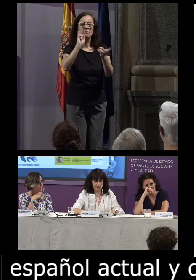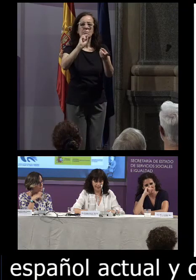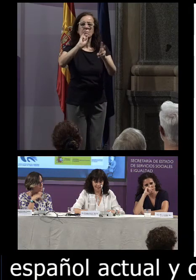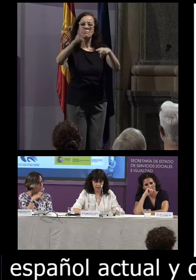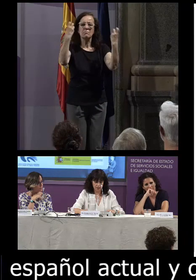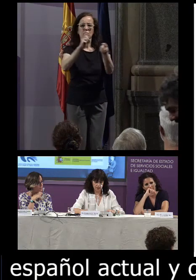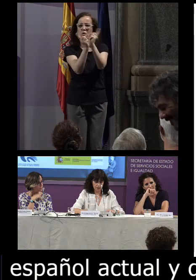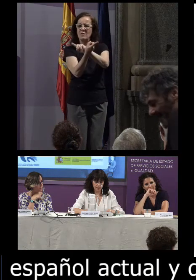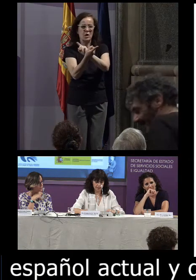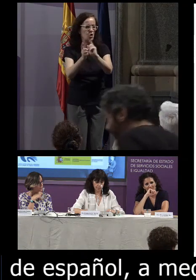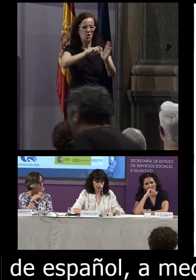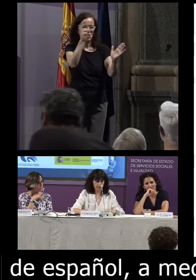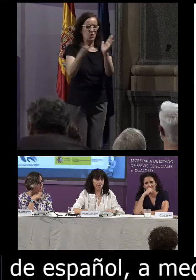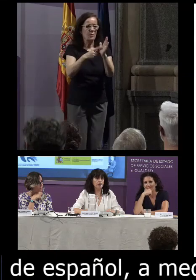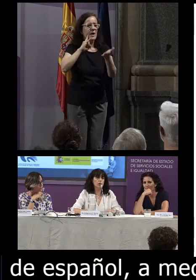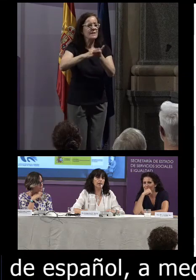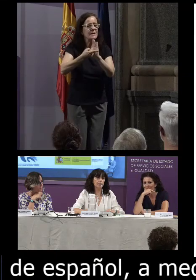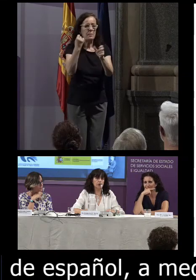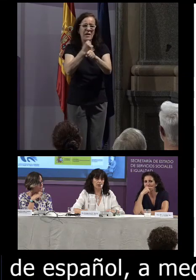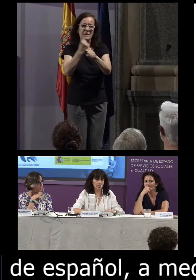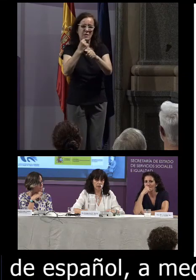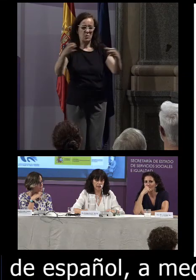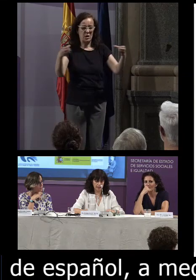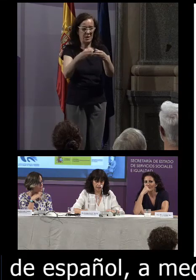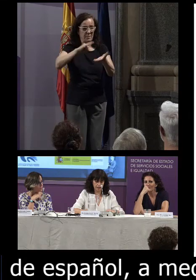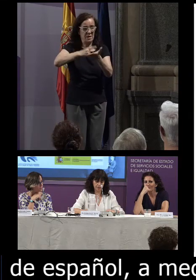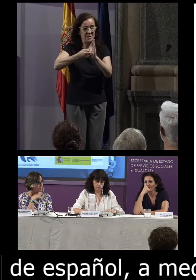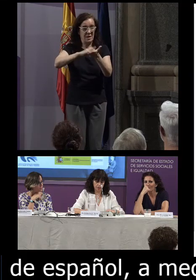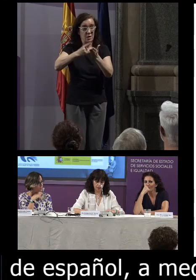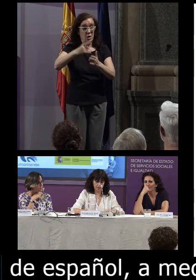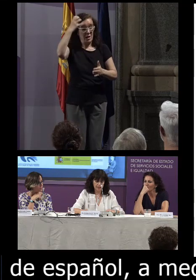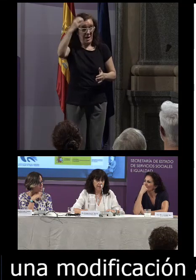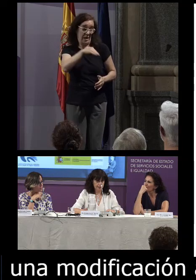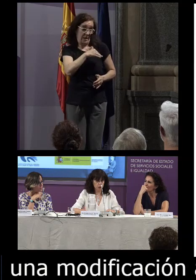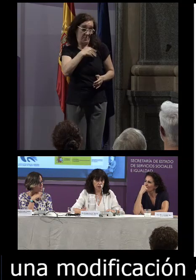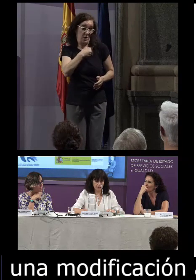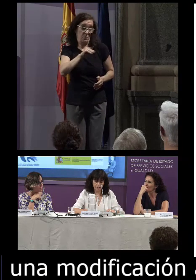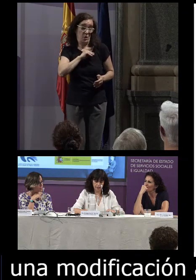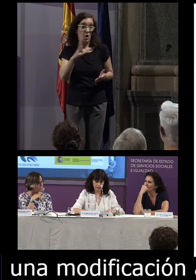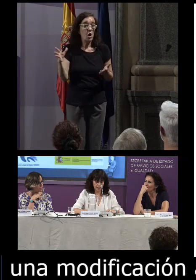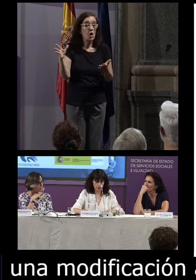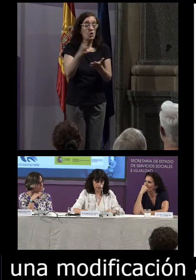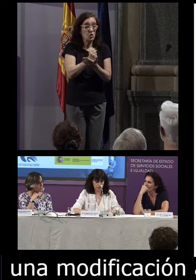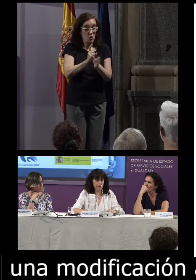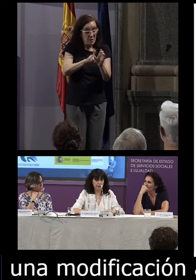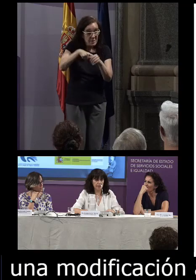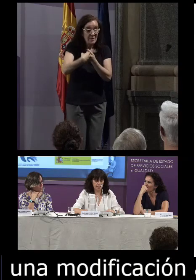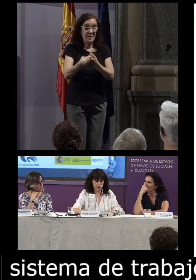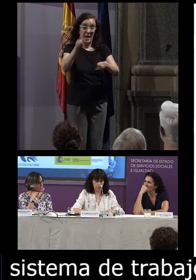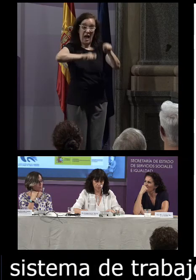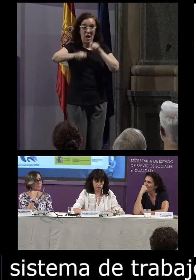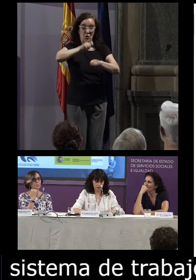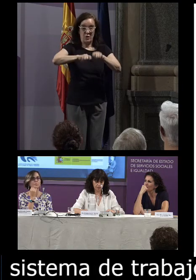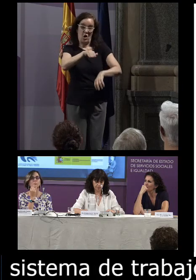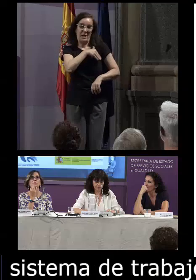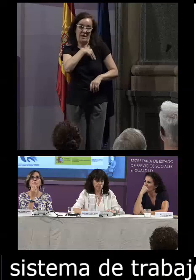radical en el sistema de trabajo de los equipos técnicos de la Real Academia Española de todas las que integran la asociación de academias de la